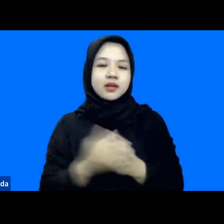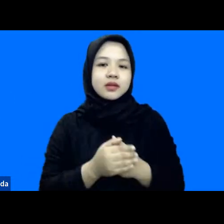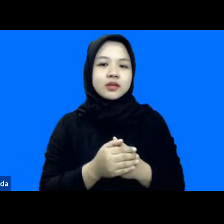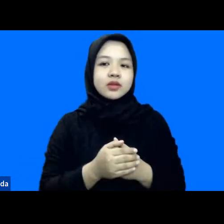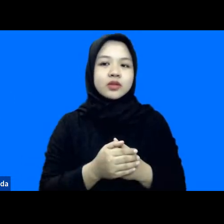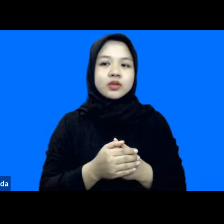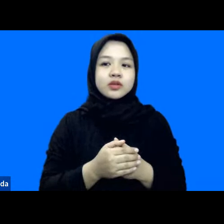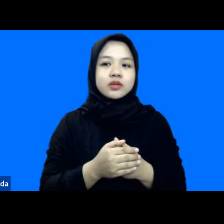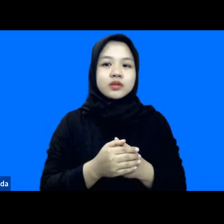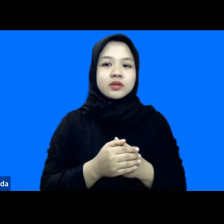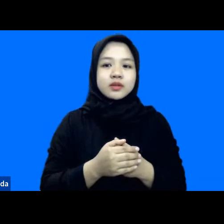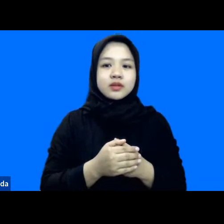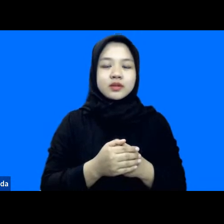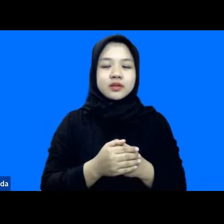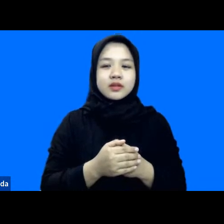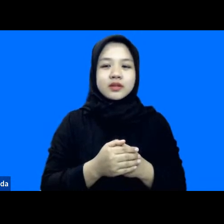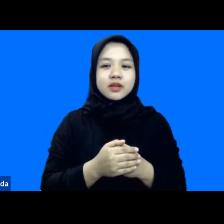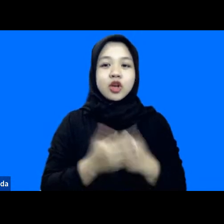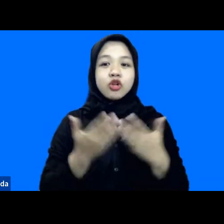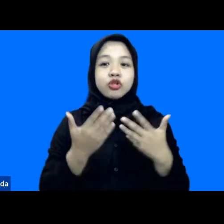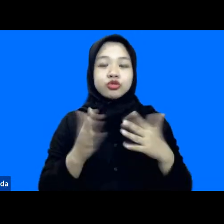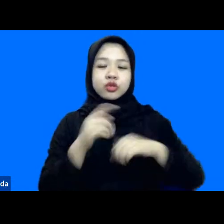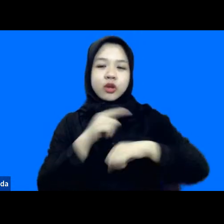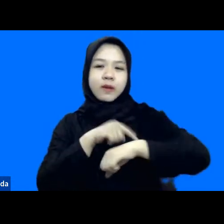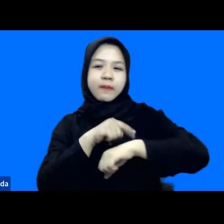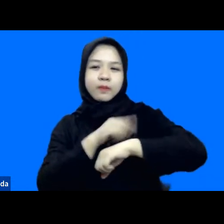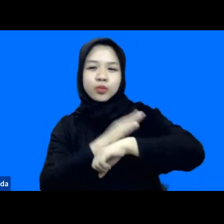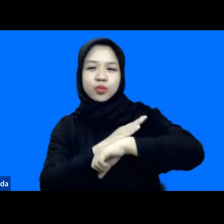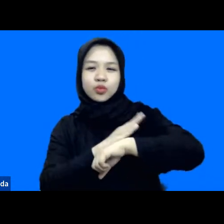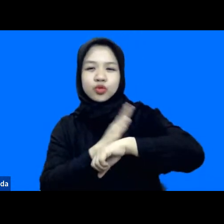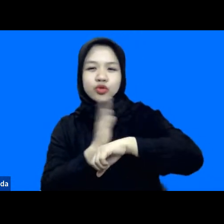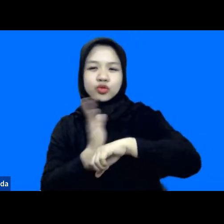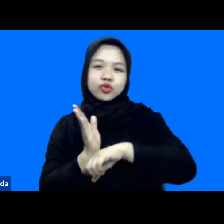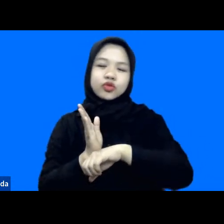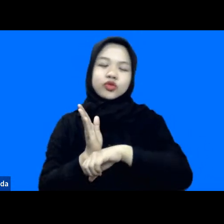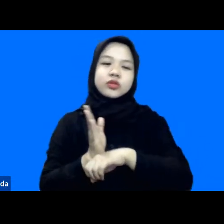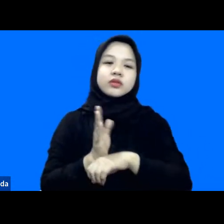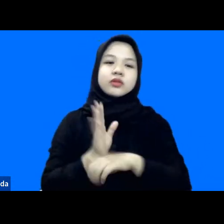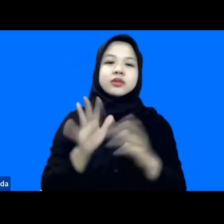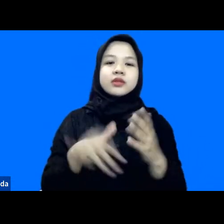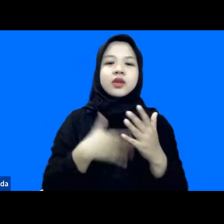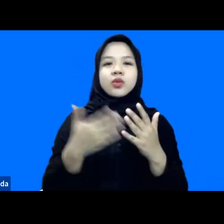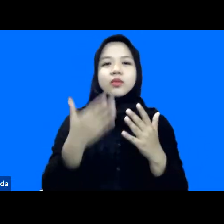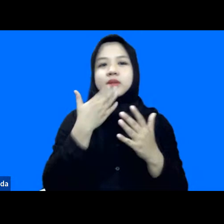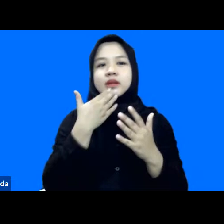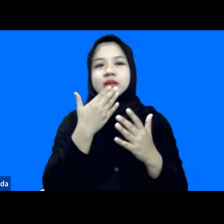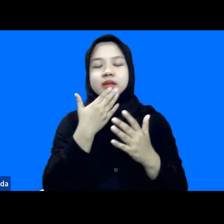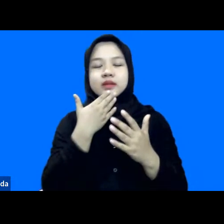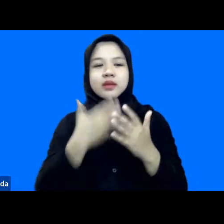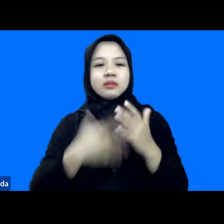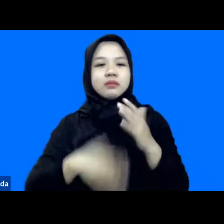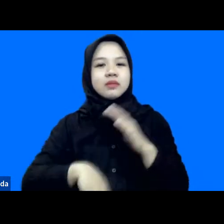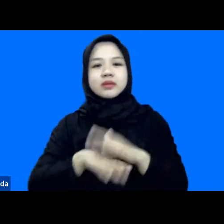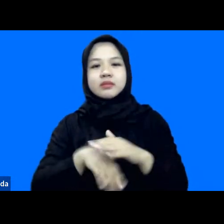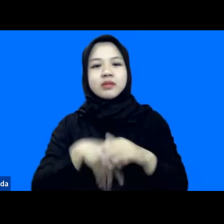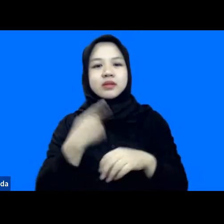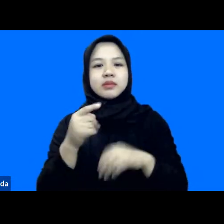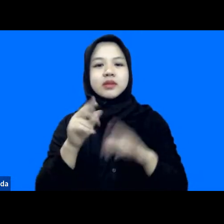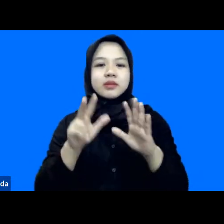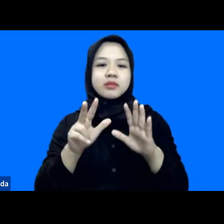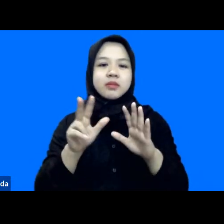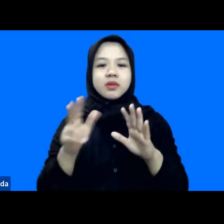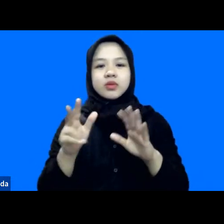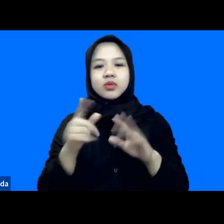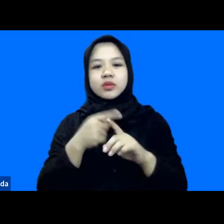apa undur dari jadwal yang biasanya ngopi PB itu paling sampai jam 8 setengah 9